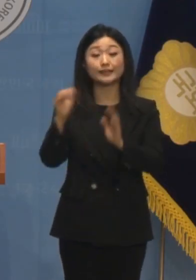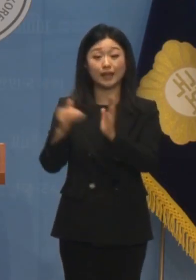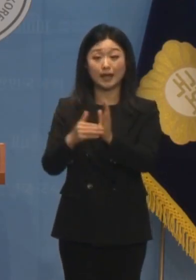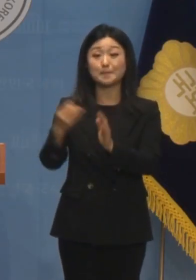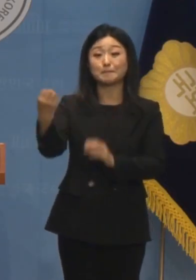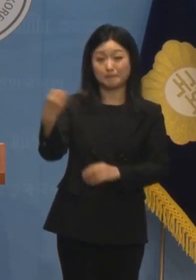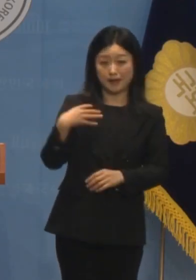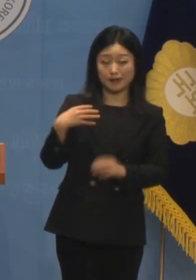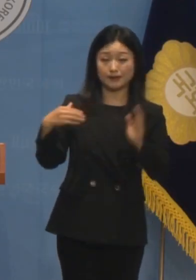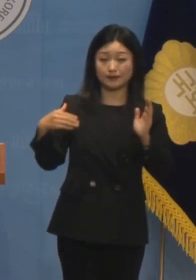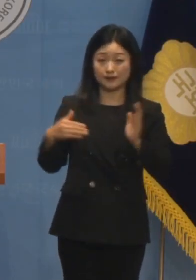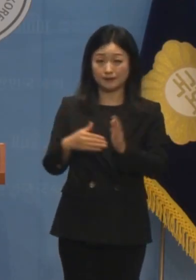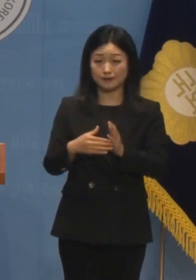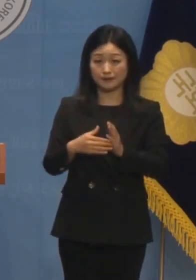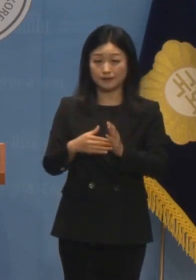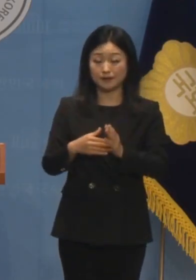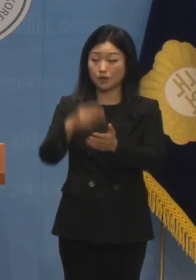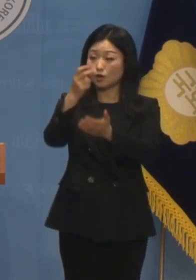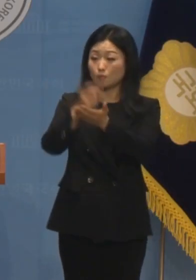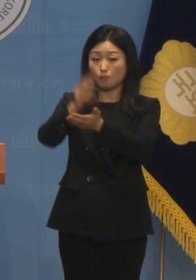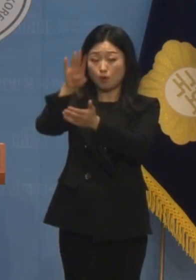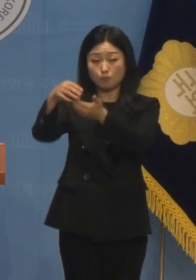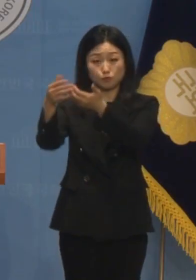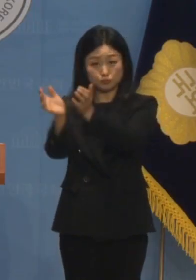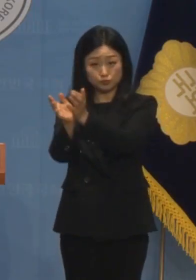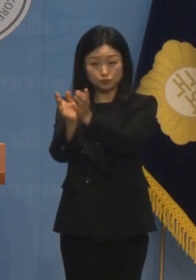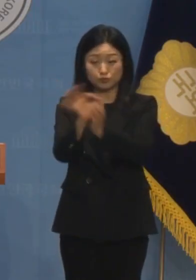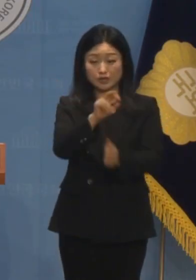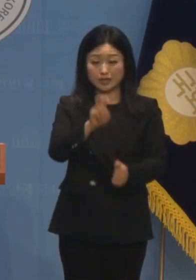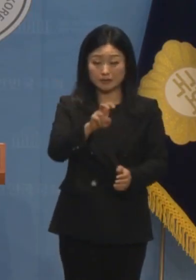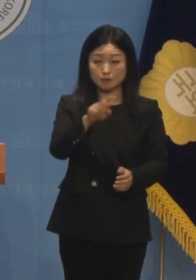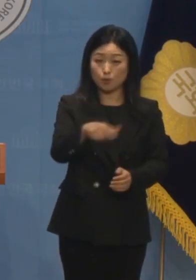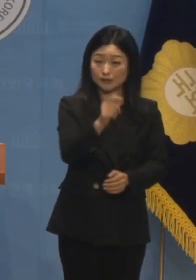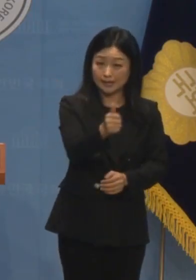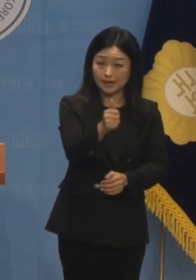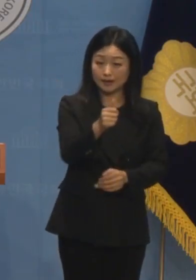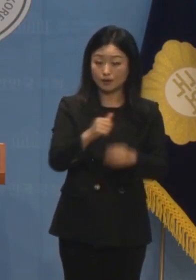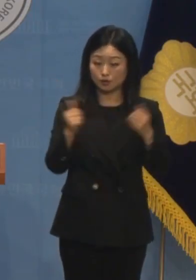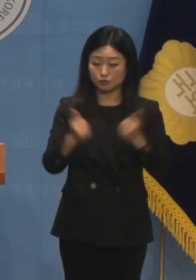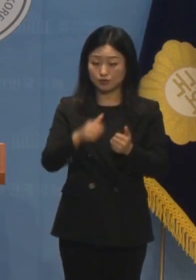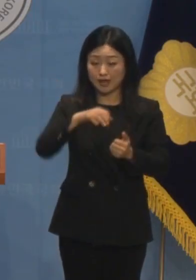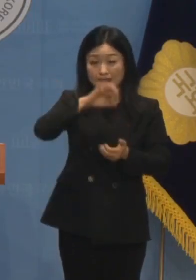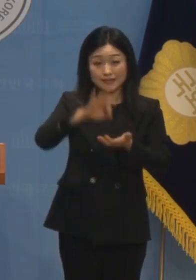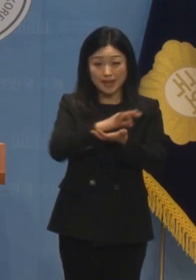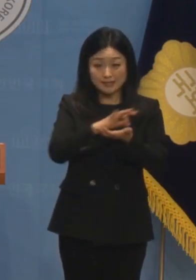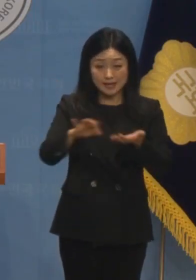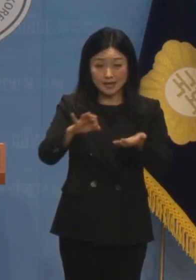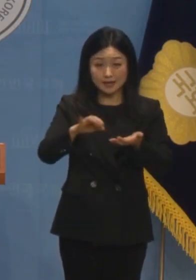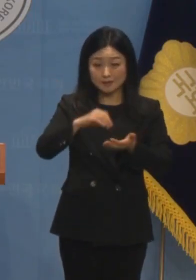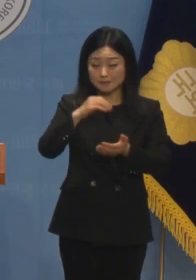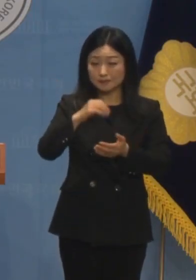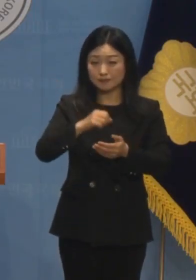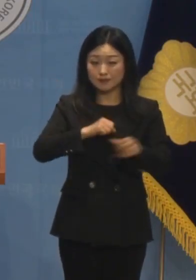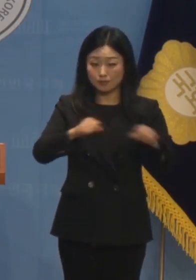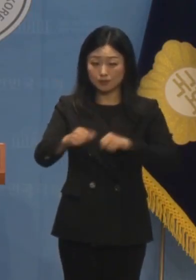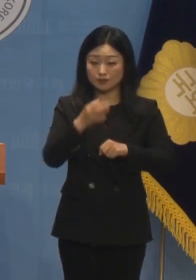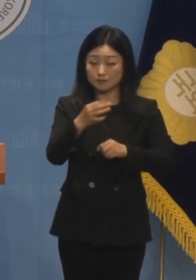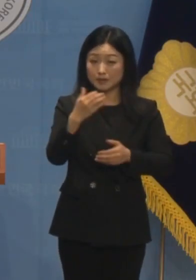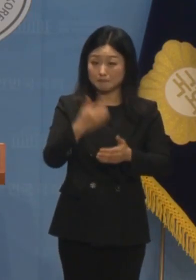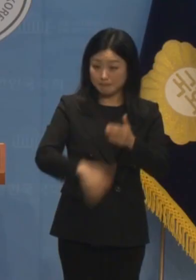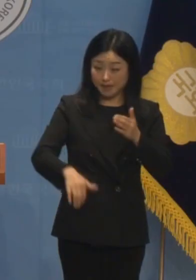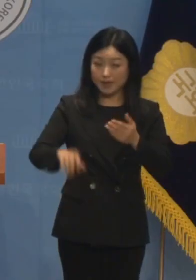그렇다면 법무부와 임 과장은 국회의 예산심의 내용에 반발하는 사표